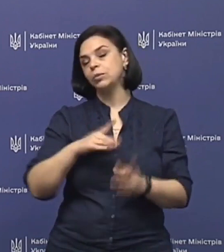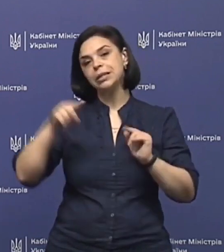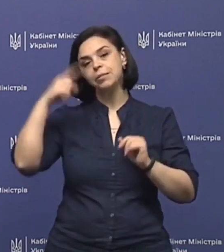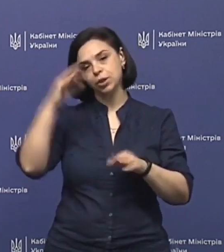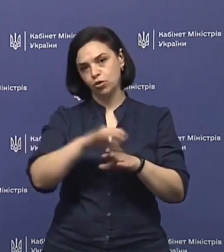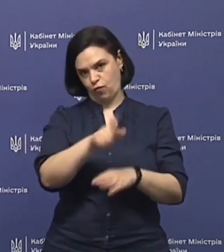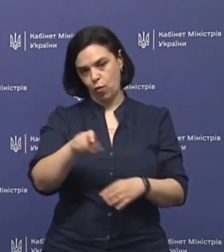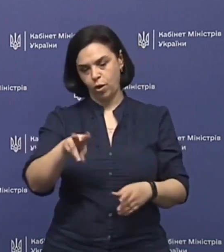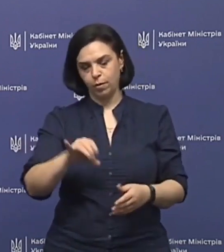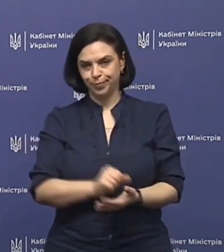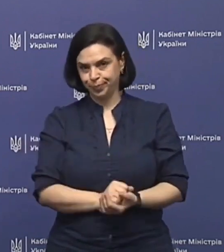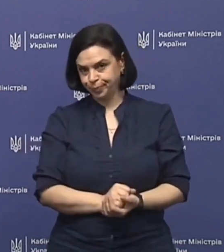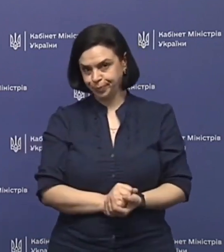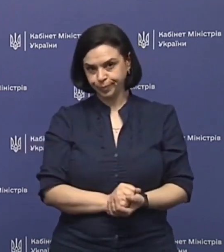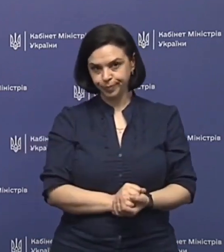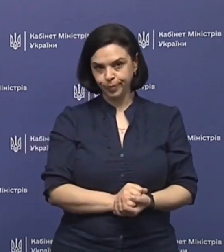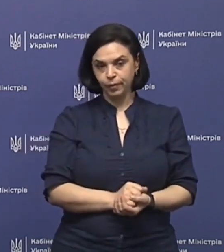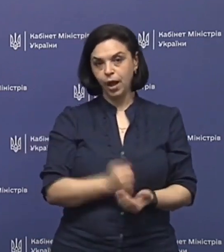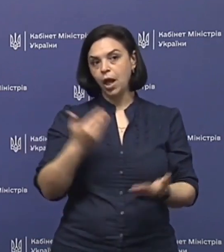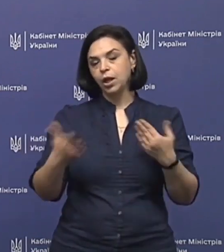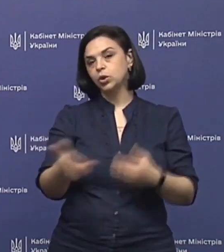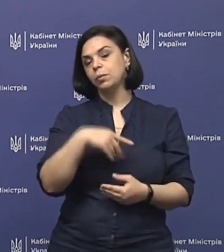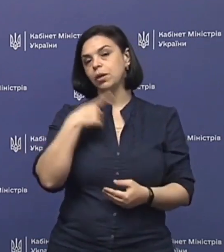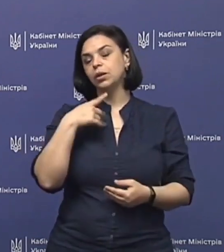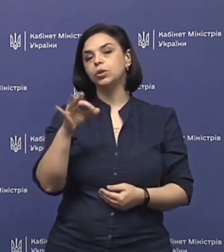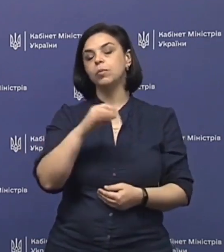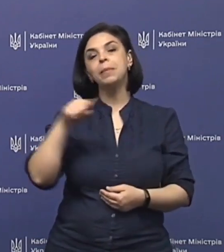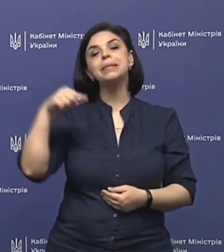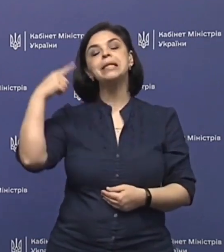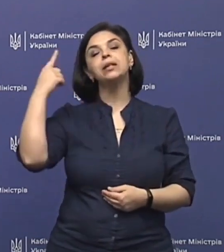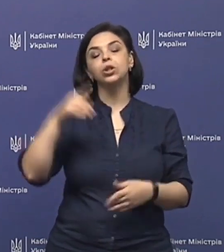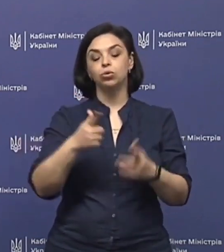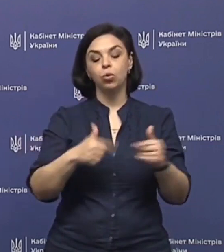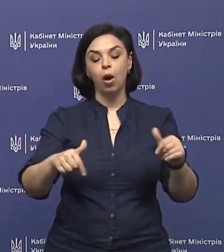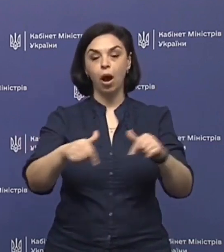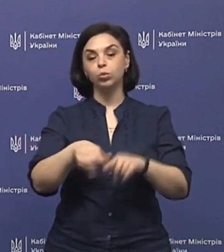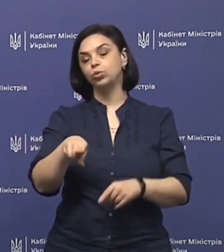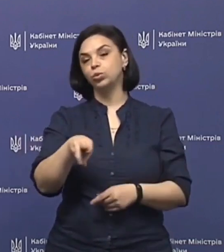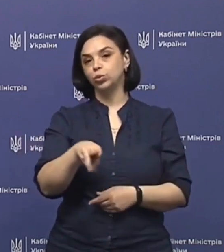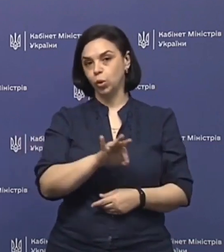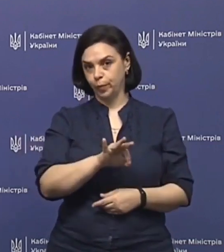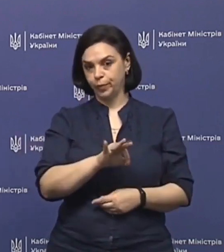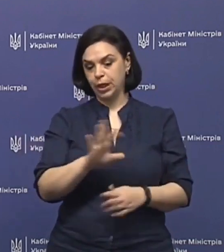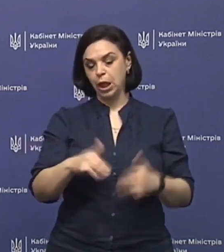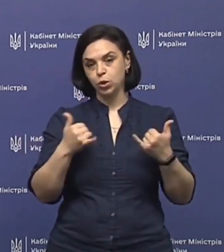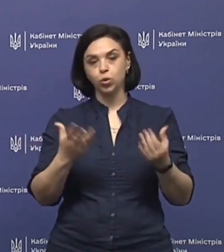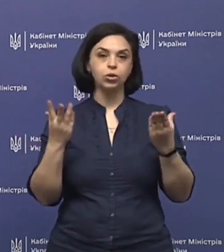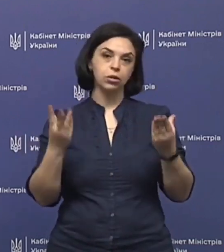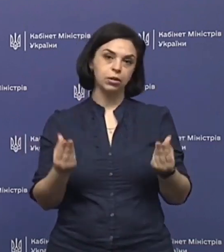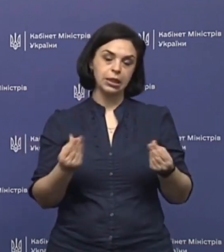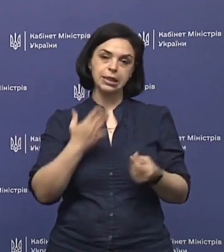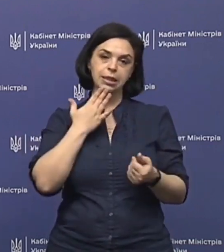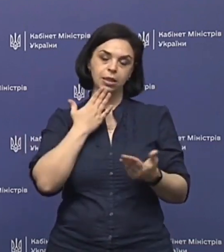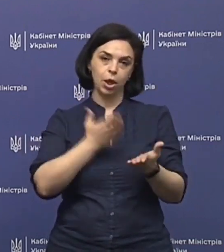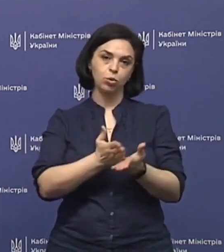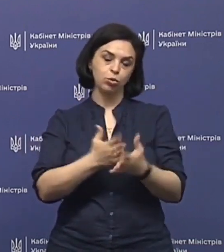психічно вговоренням? Якщо покажемо про психіатричну галузь, то на сьогоднішній день з